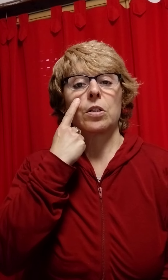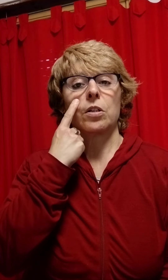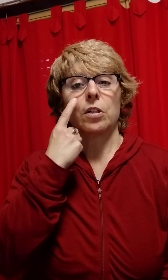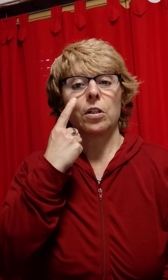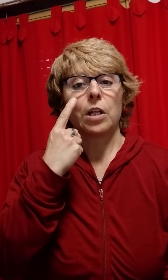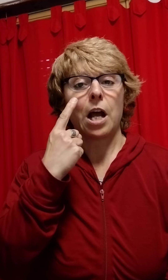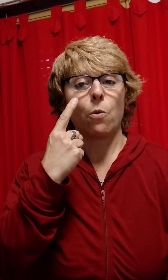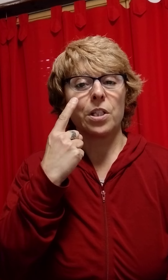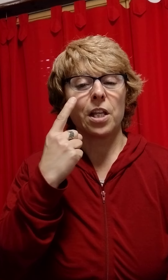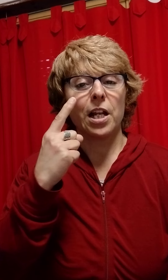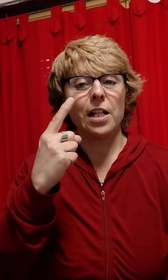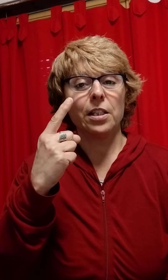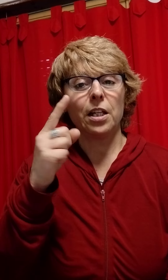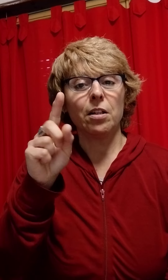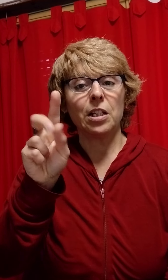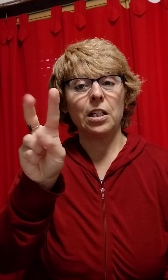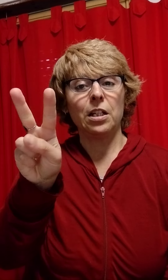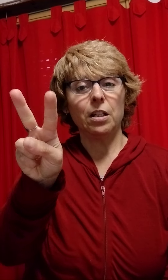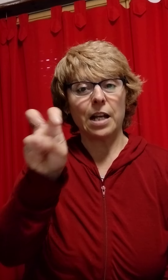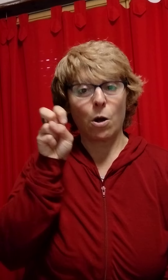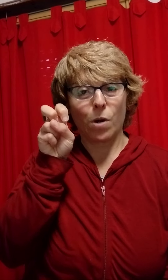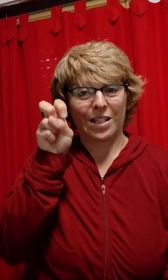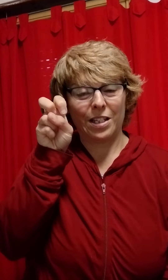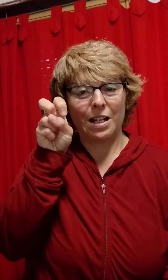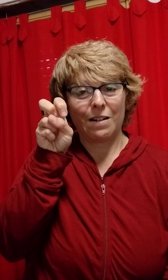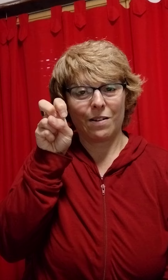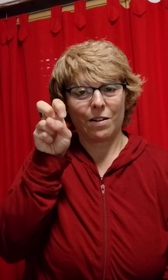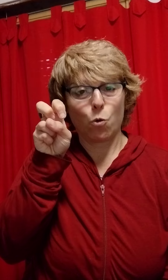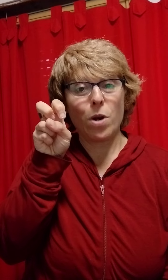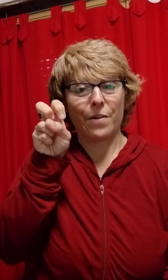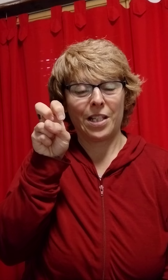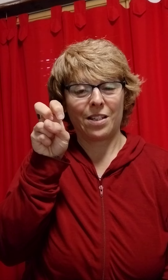Entonces, hago así adelante, y hago así una vez.